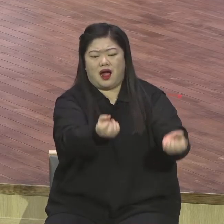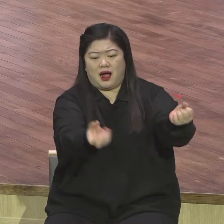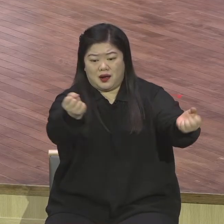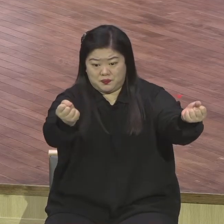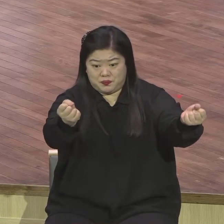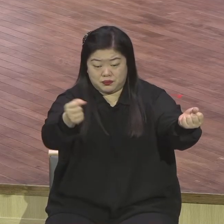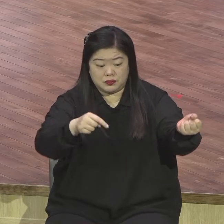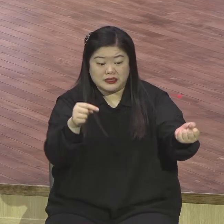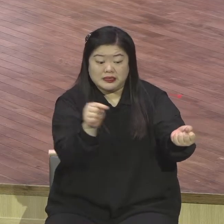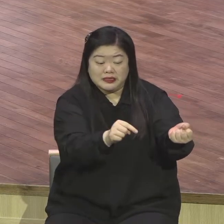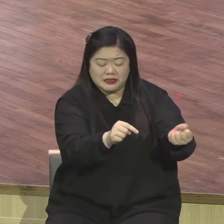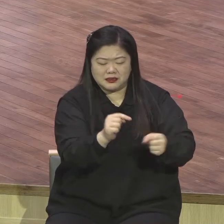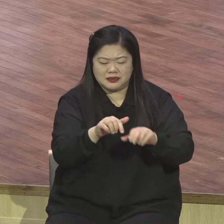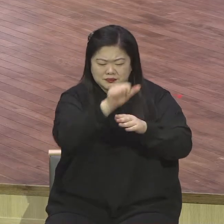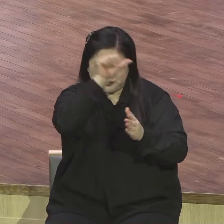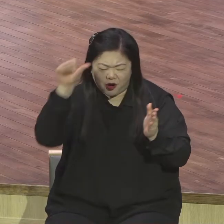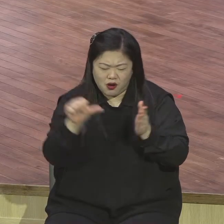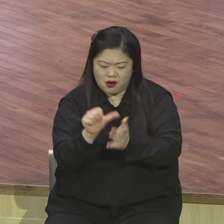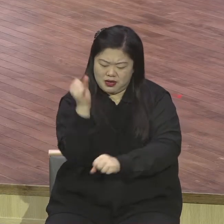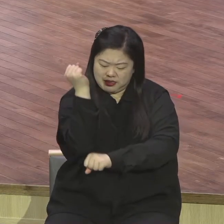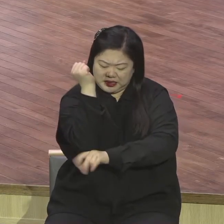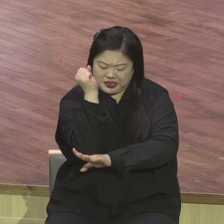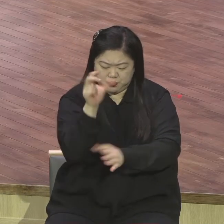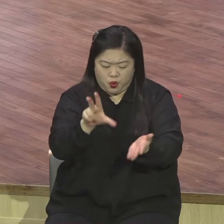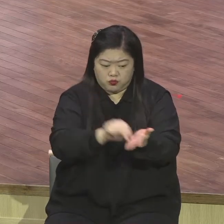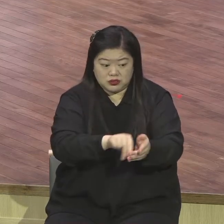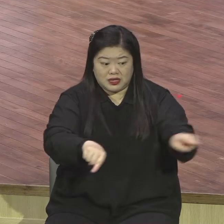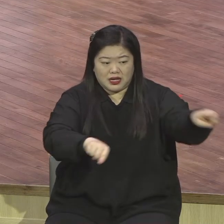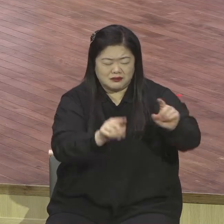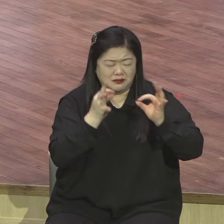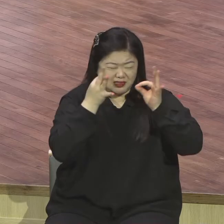인생 근본 문제를 해결하시기 위해서 오셨다는 거예요.